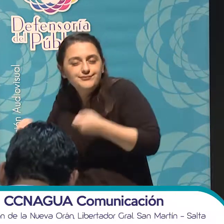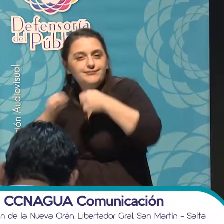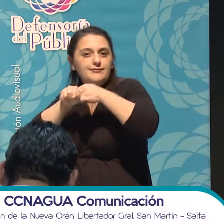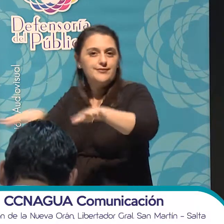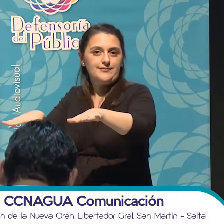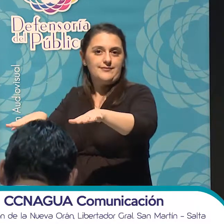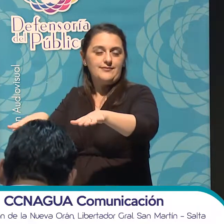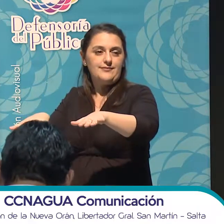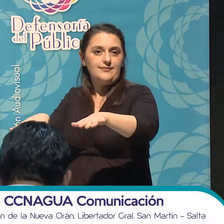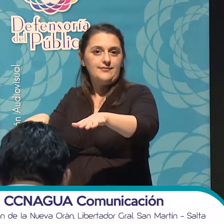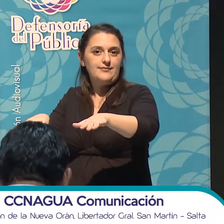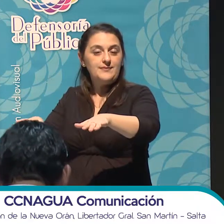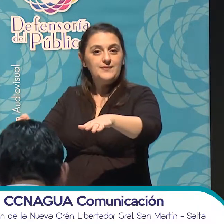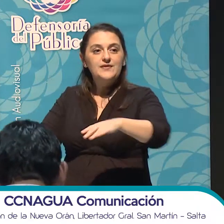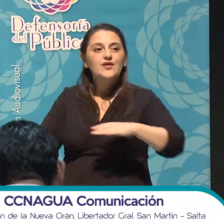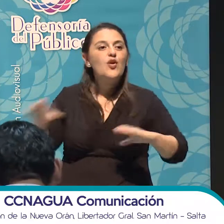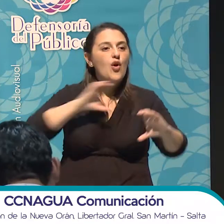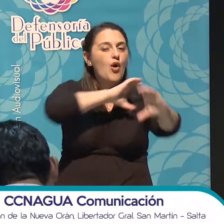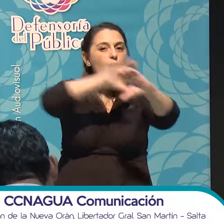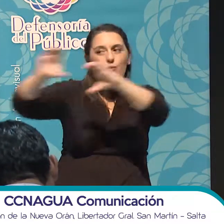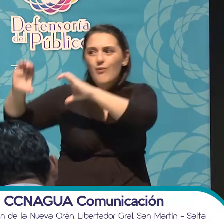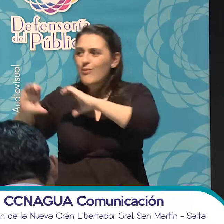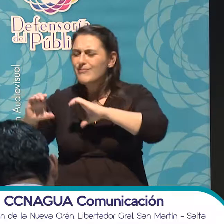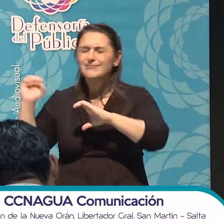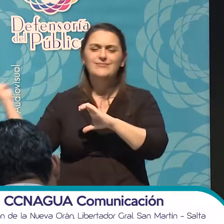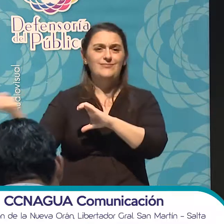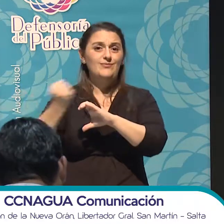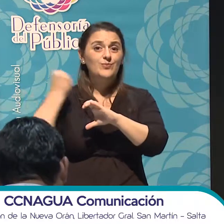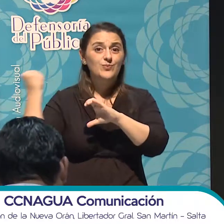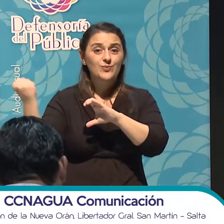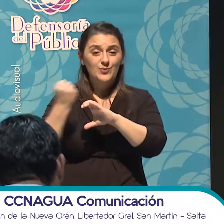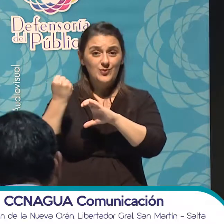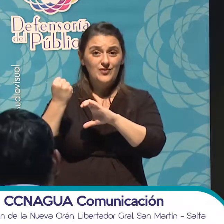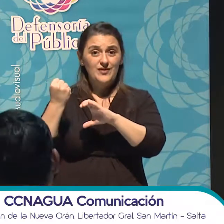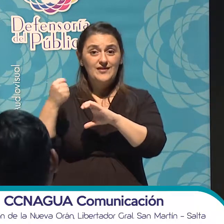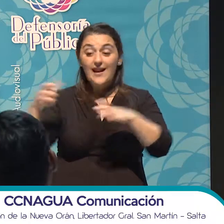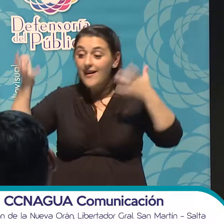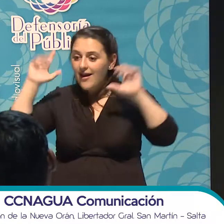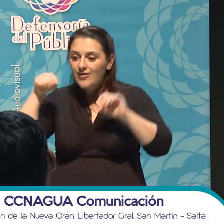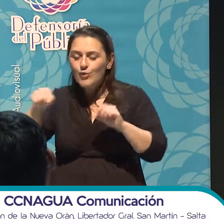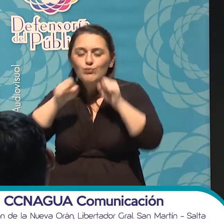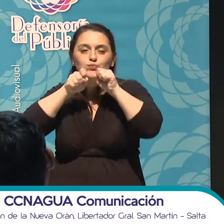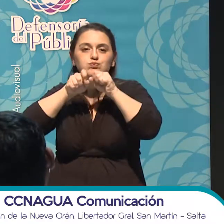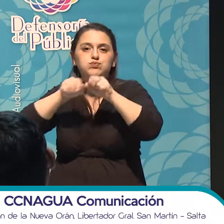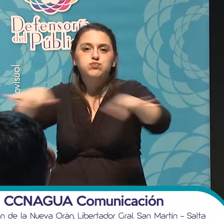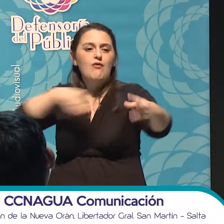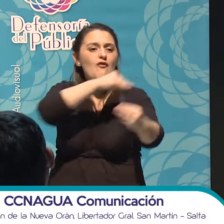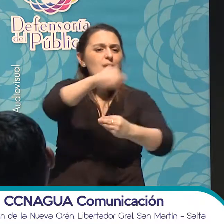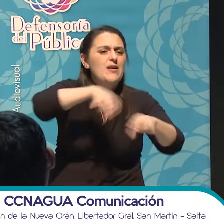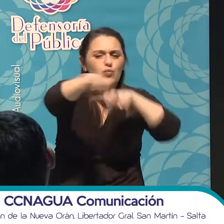Las herramientas comunicacionales son fantásticas. La radio llega a cientos de familias.